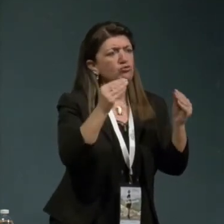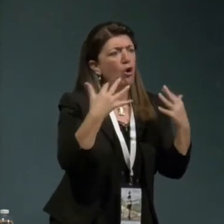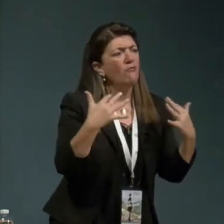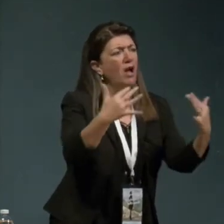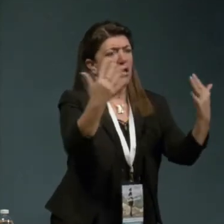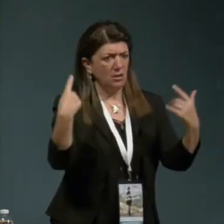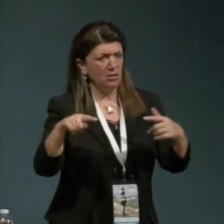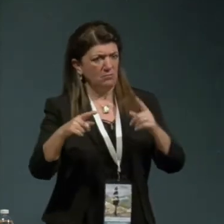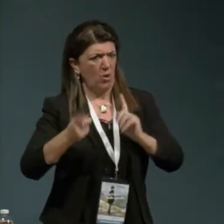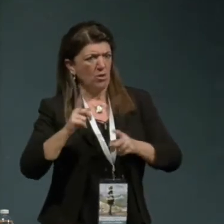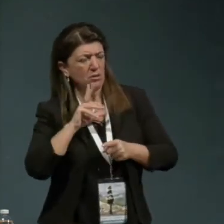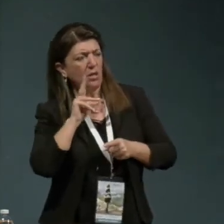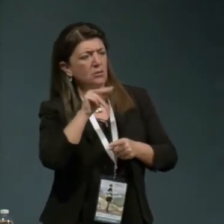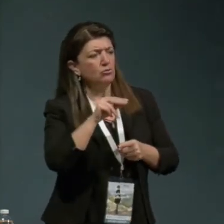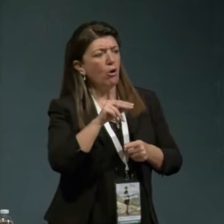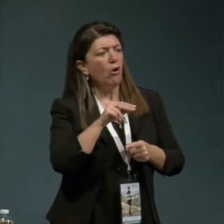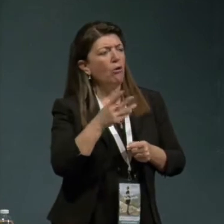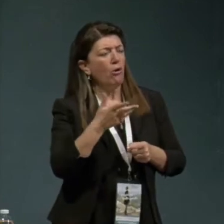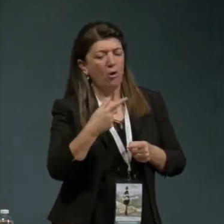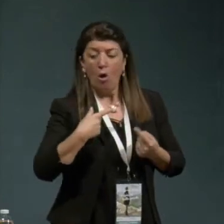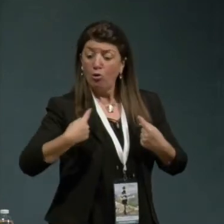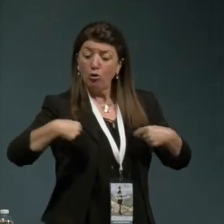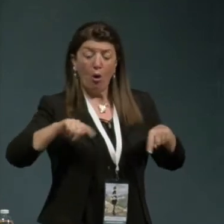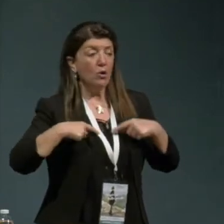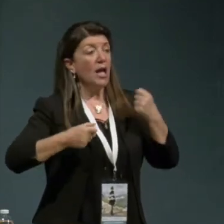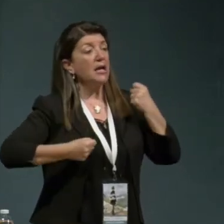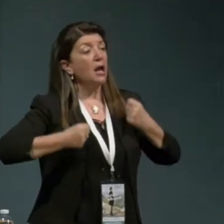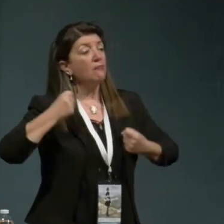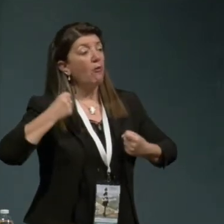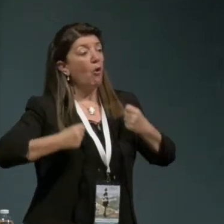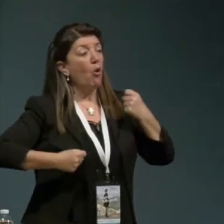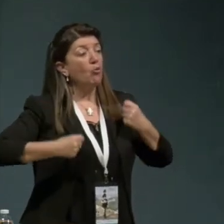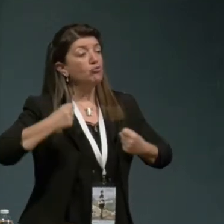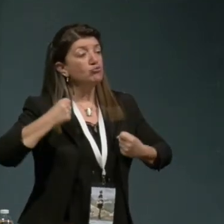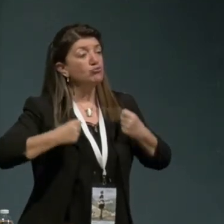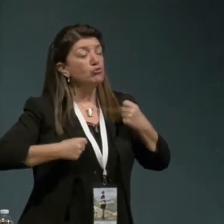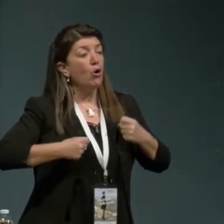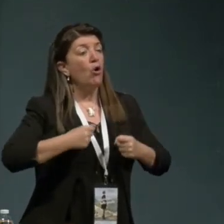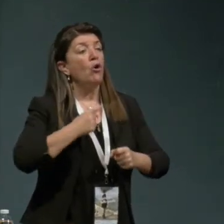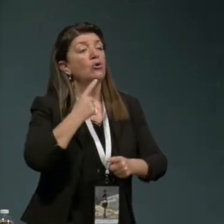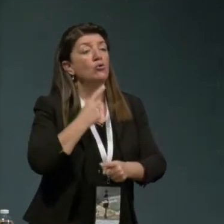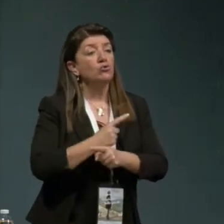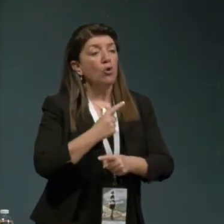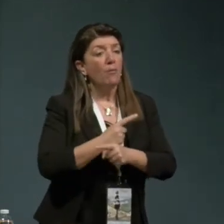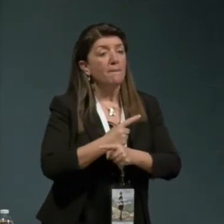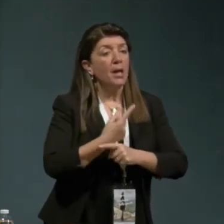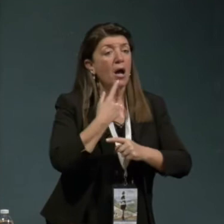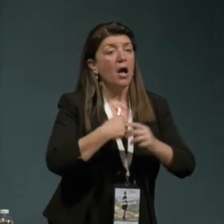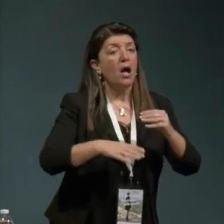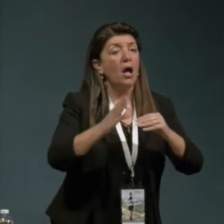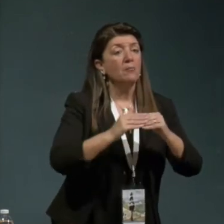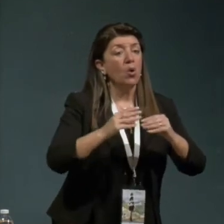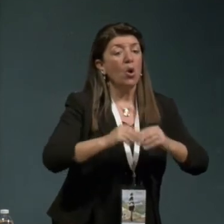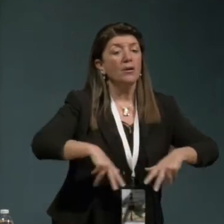con la rivoluzione e fare la realizzazione delle sue